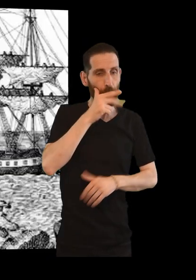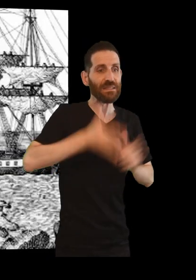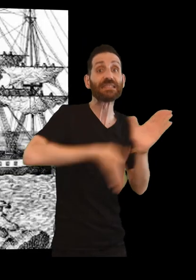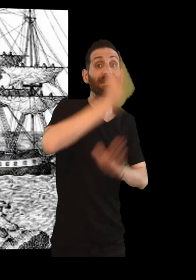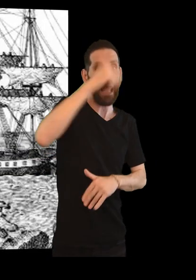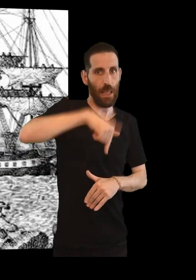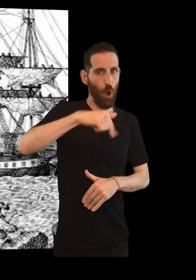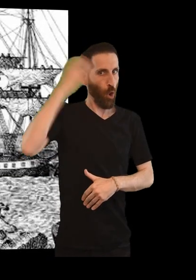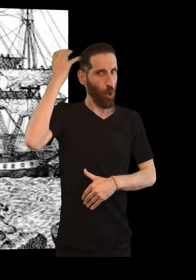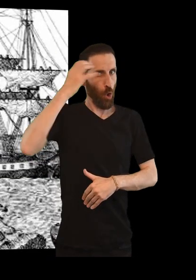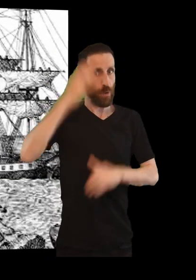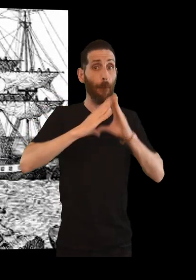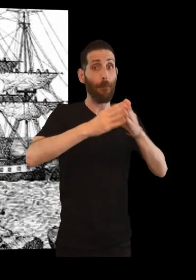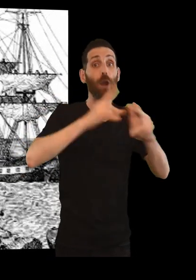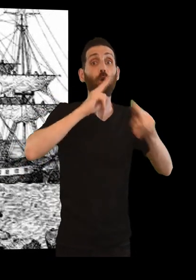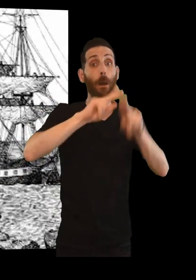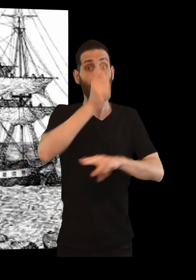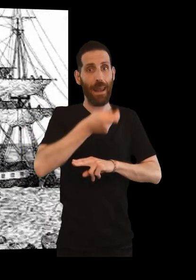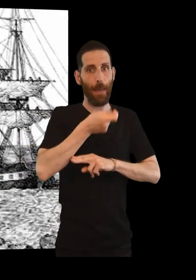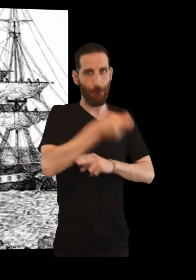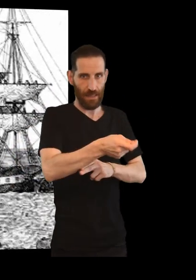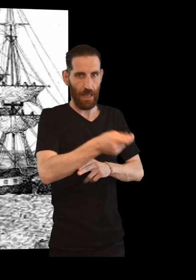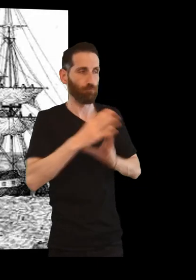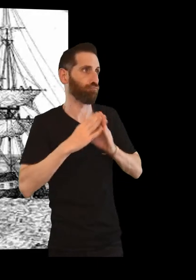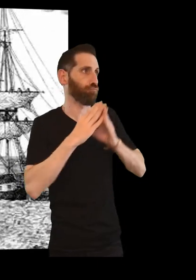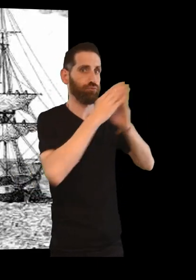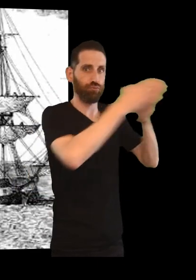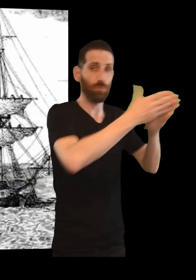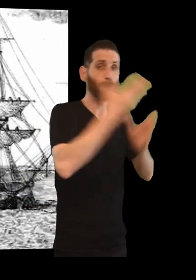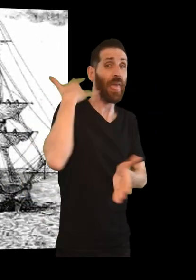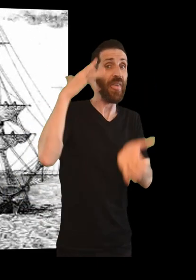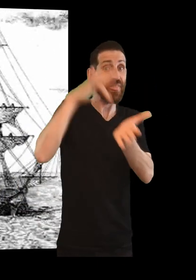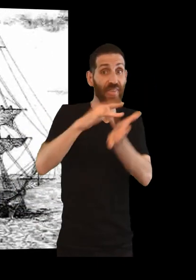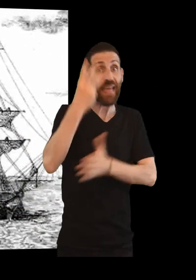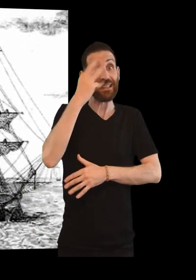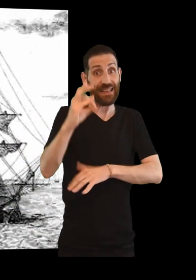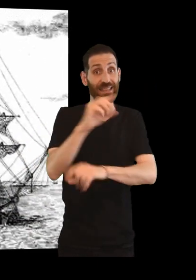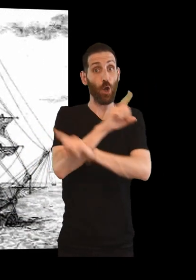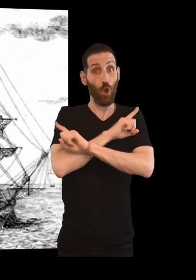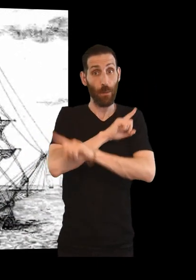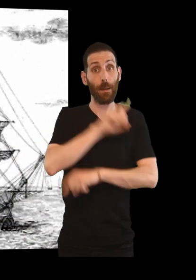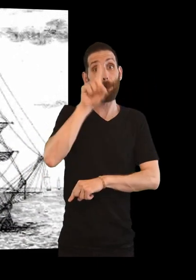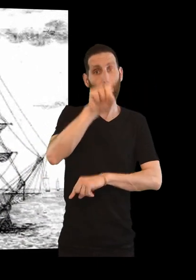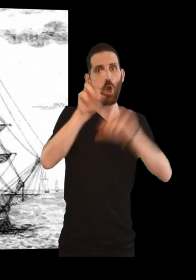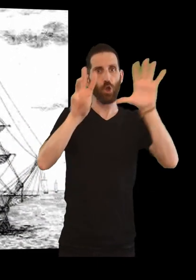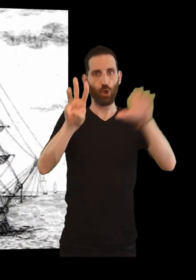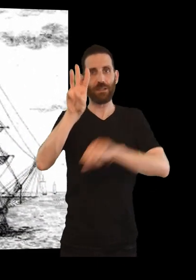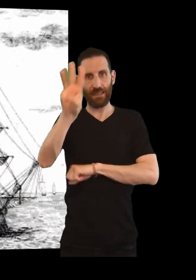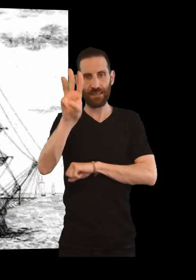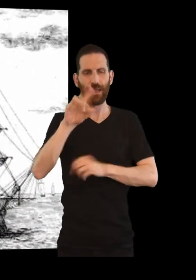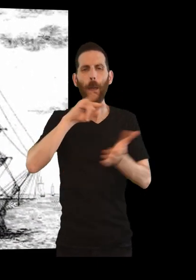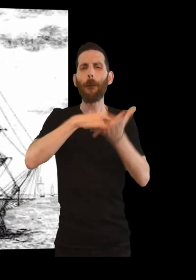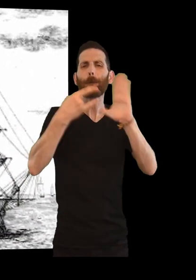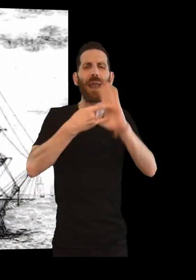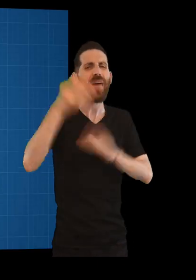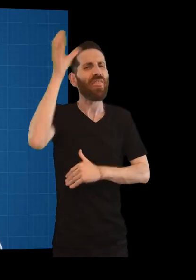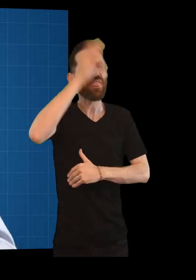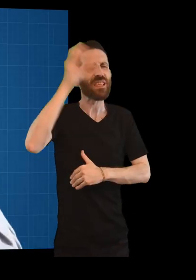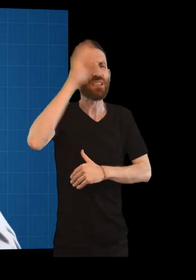o doutor Balmis partiría da Coruña na Corbeta María Pita rumbo a Bela. O 30 de novembro de 1983, cu